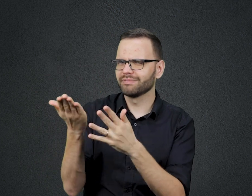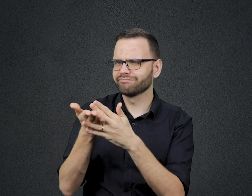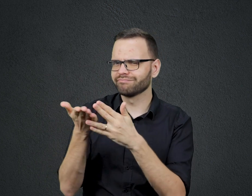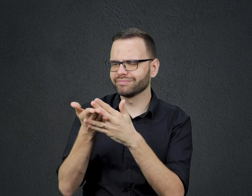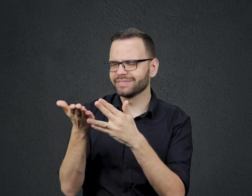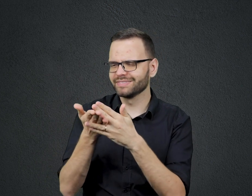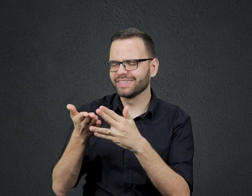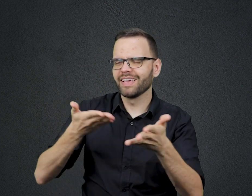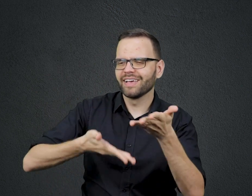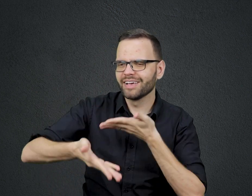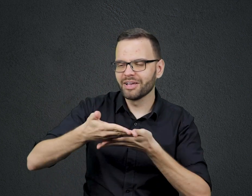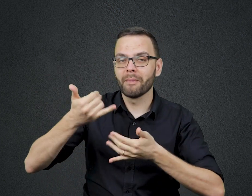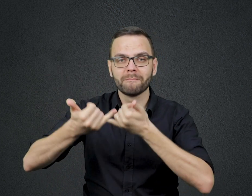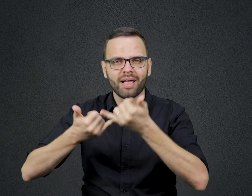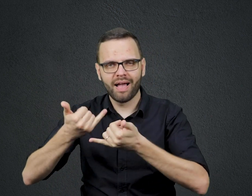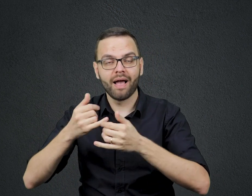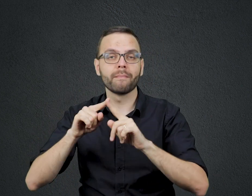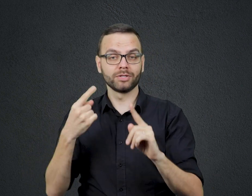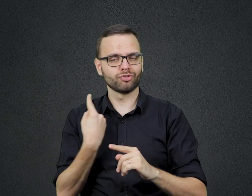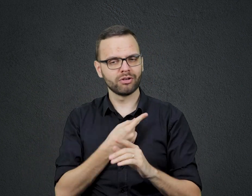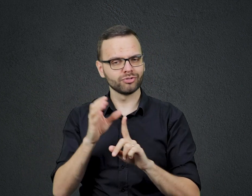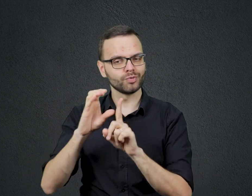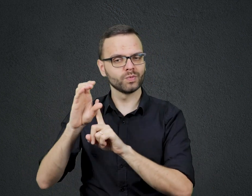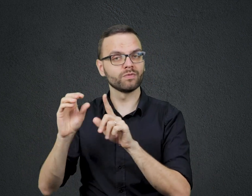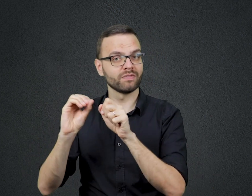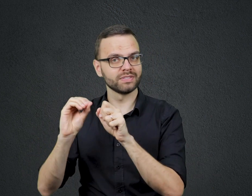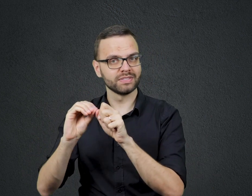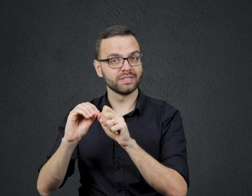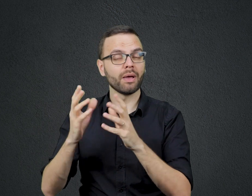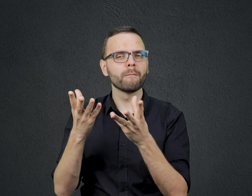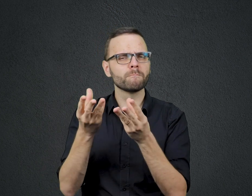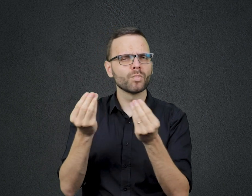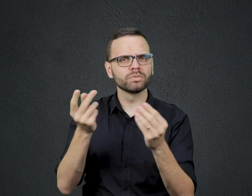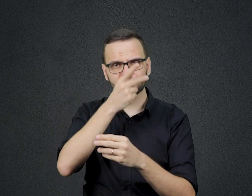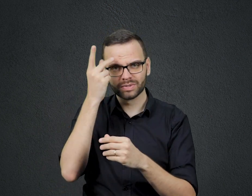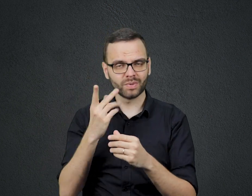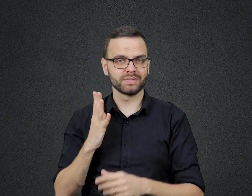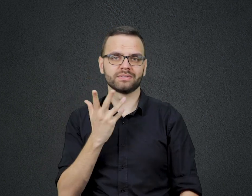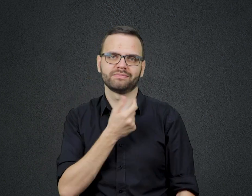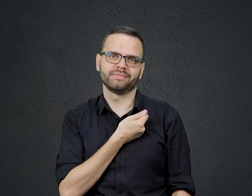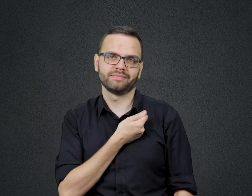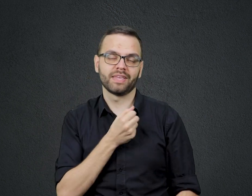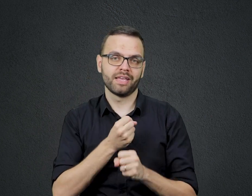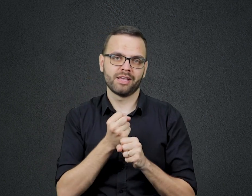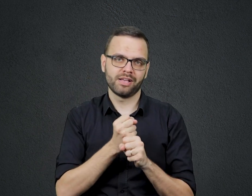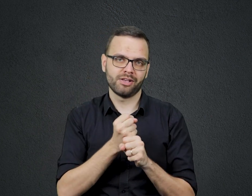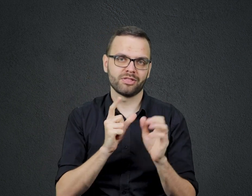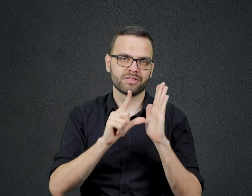culto evangelístico semanal E muitas vidas foram salvas Alguns anos depois Entrei num elevador